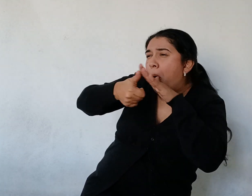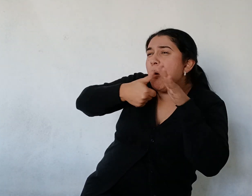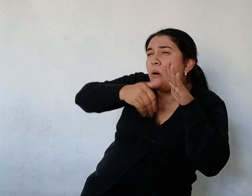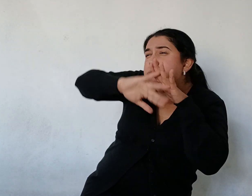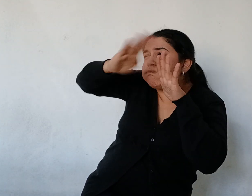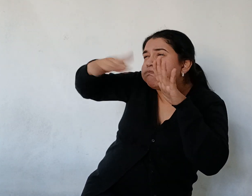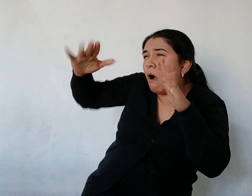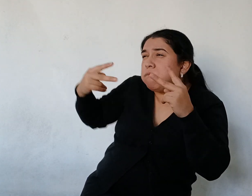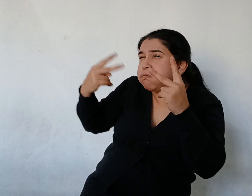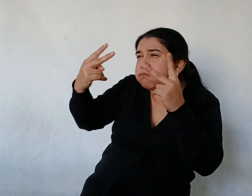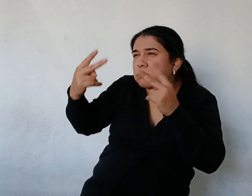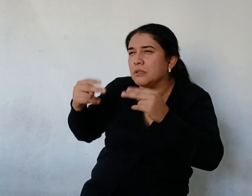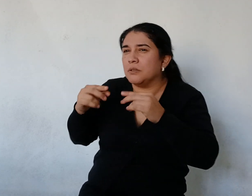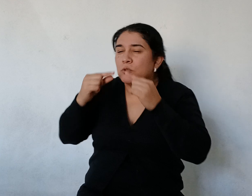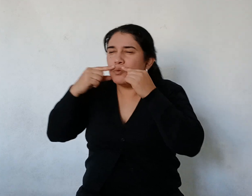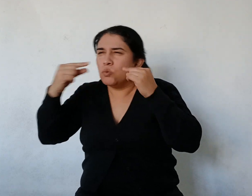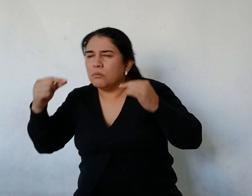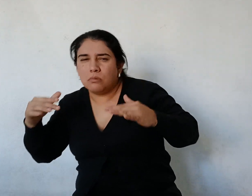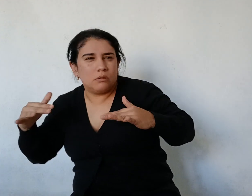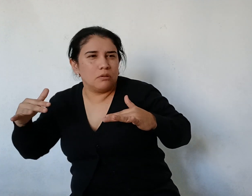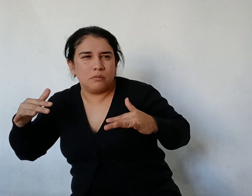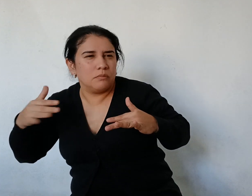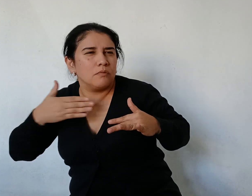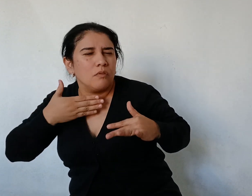conocida El surubí salió de la gruta